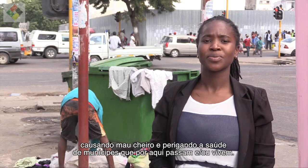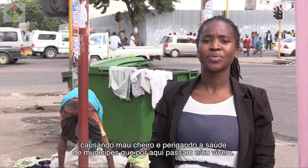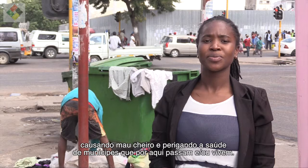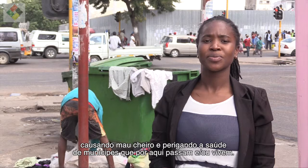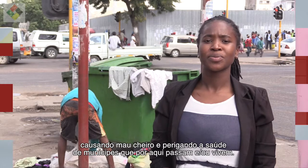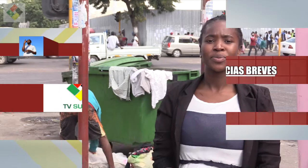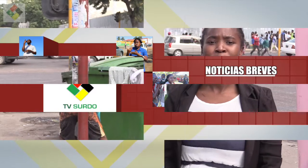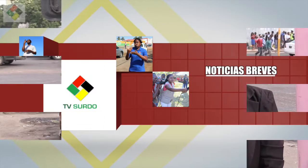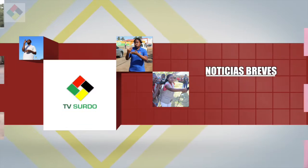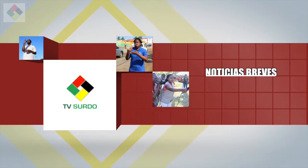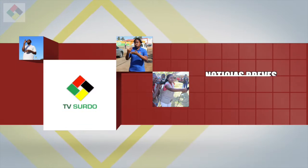e ou vivem.